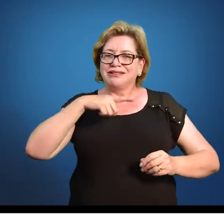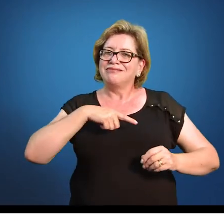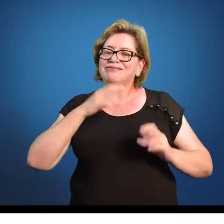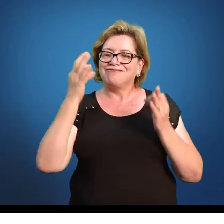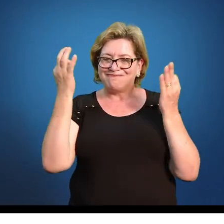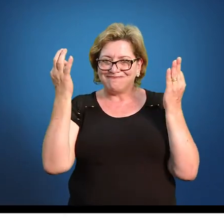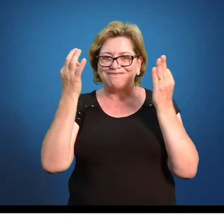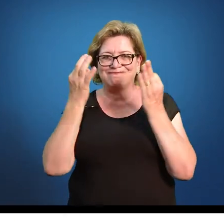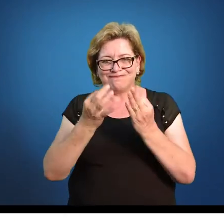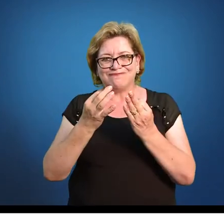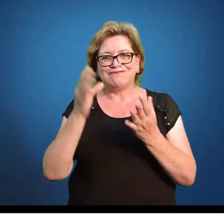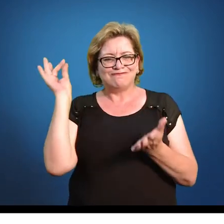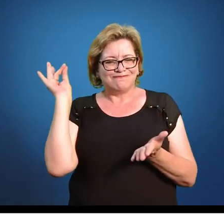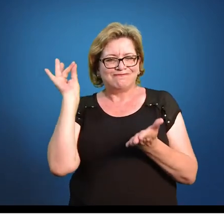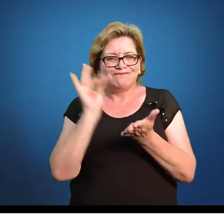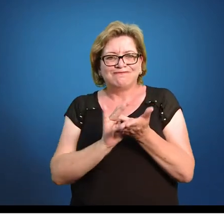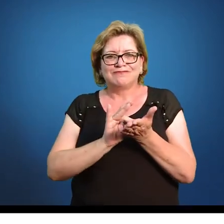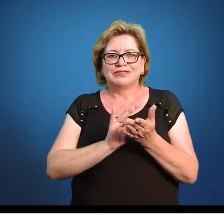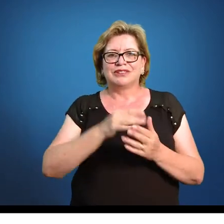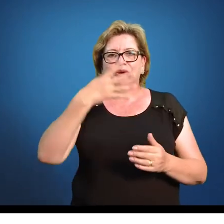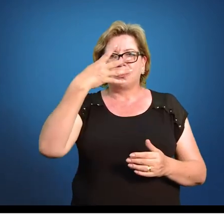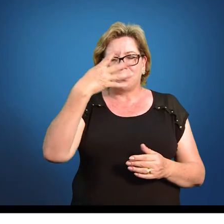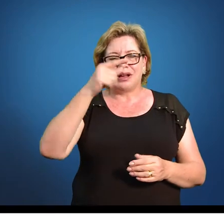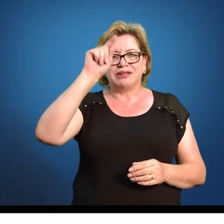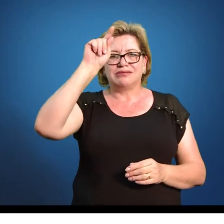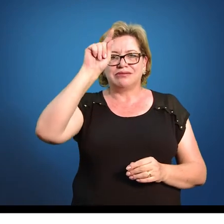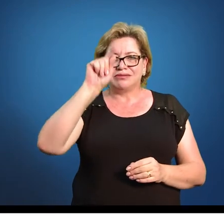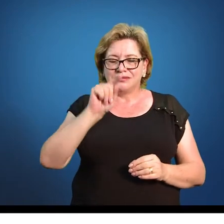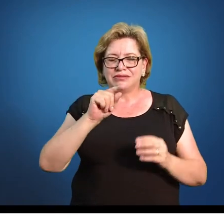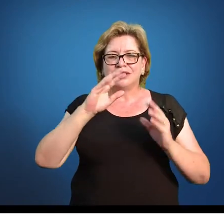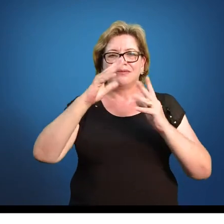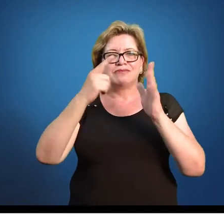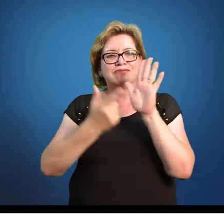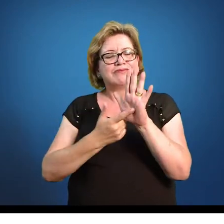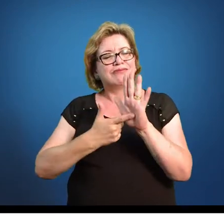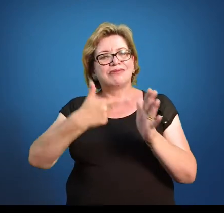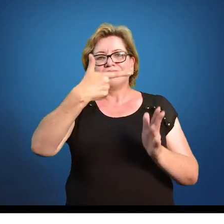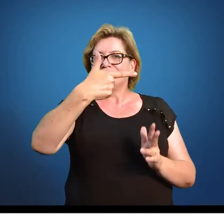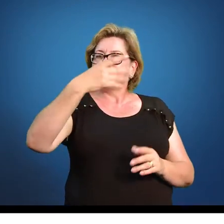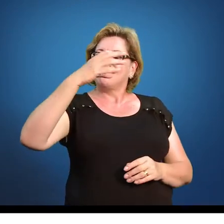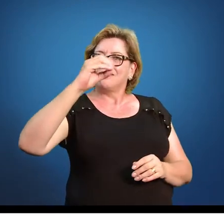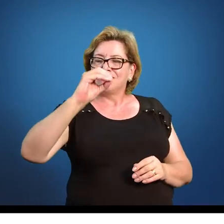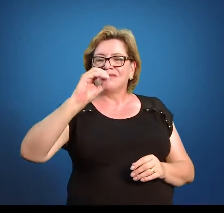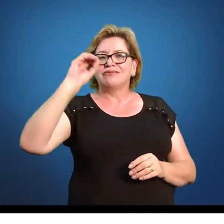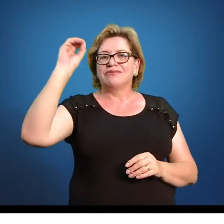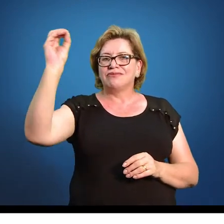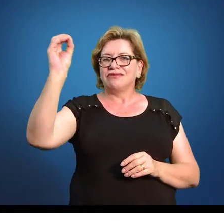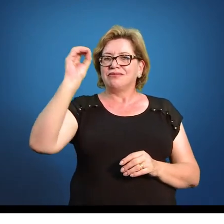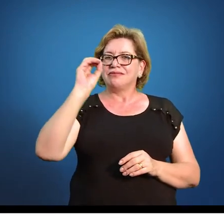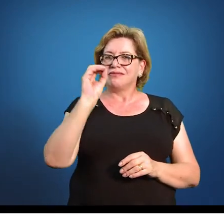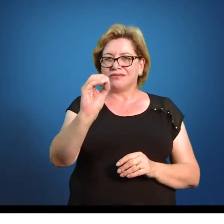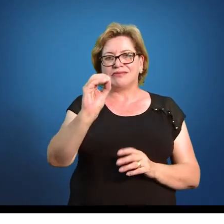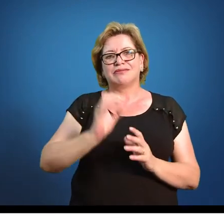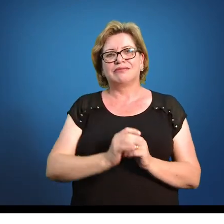exatamente o quê? O 4 representa para mim, do total, 20%.